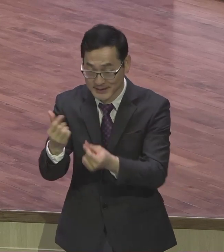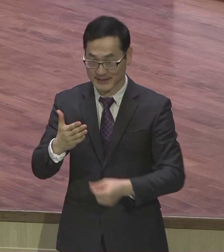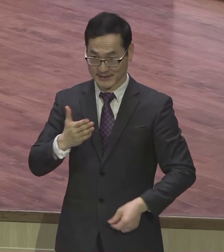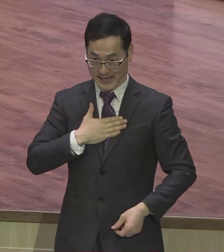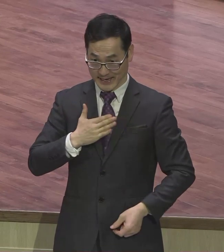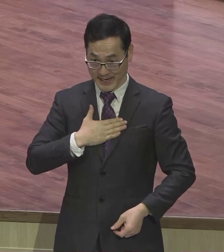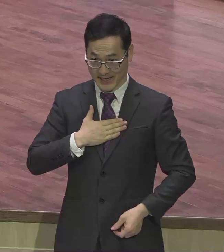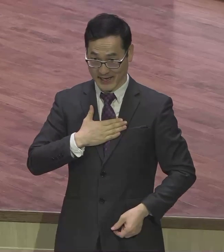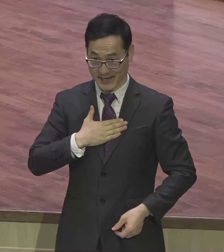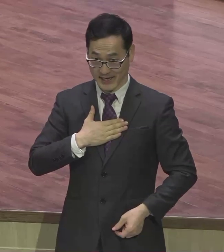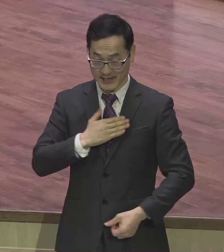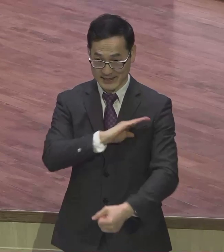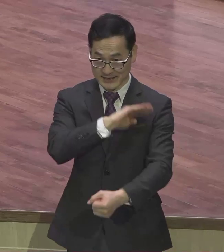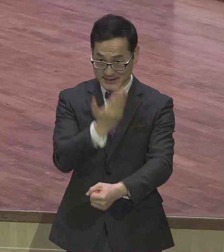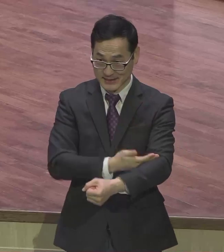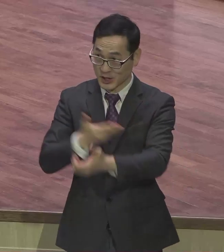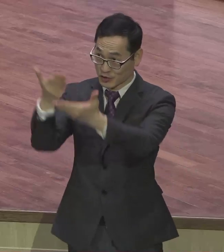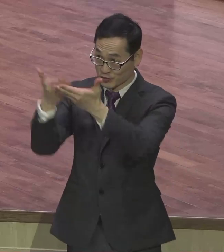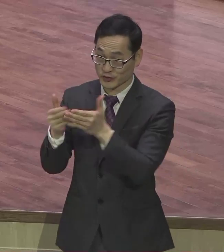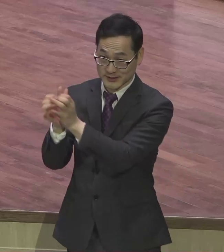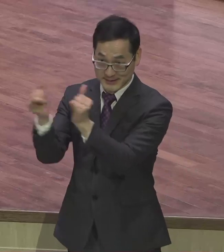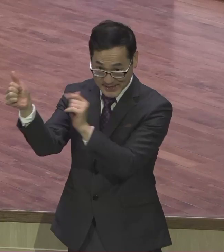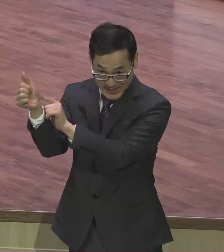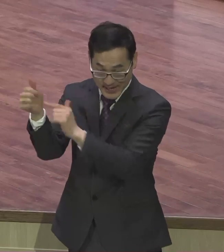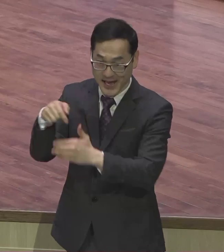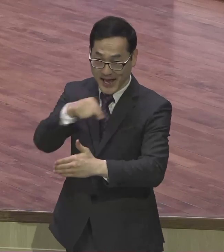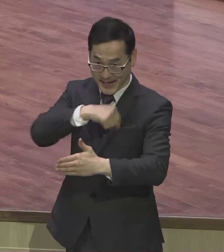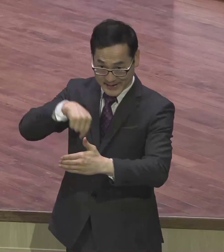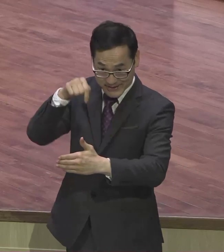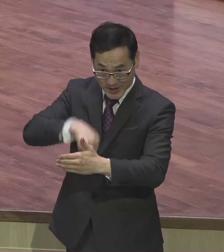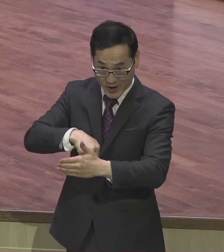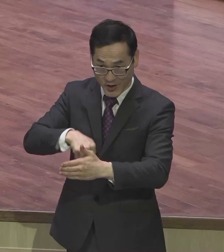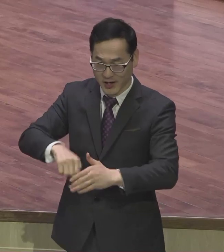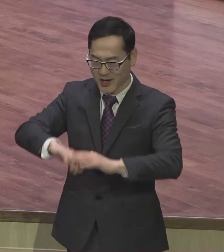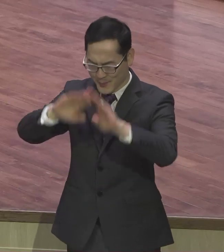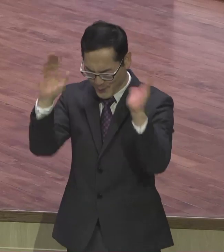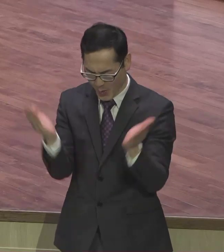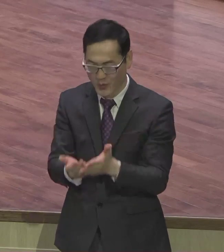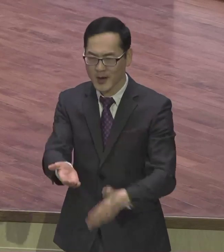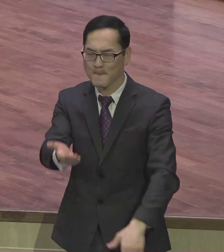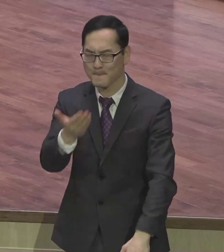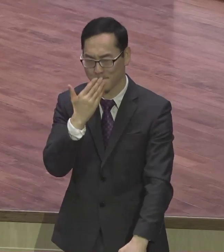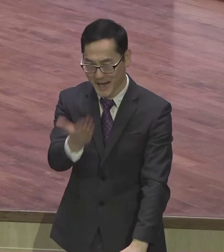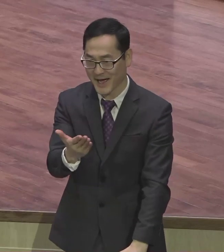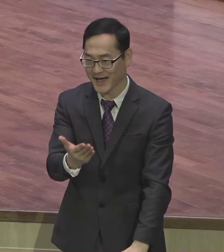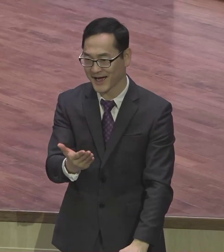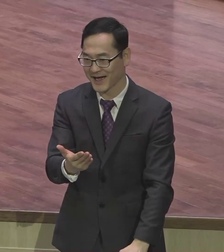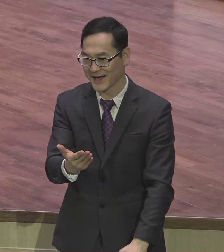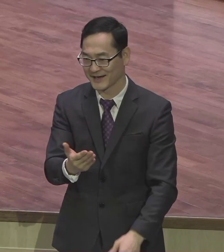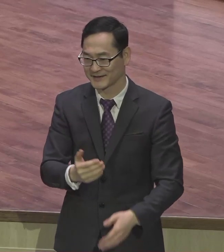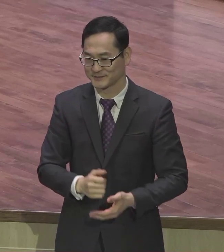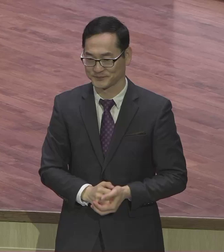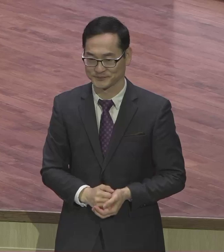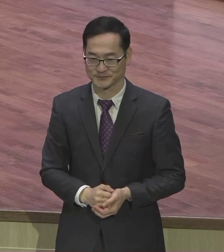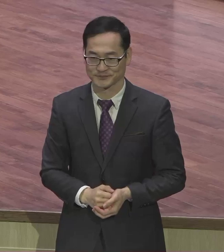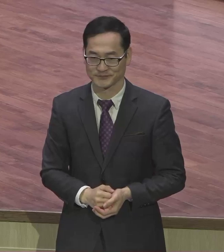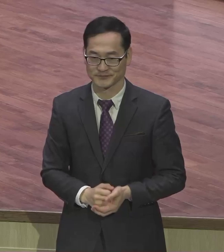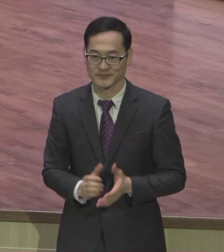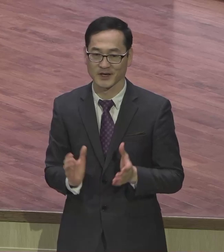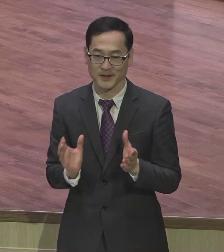능력 주신 자 안에서 모든 것을 살 수 있느니라 우리 랩런트도 오늘